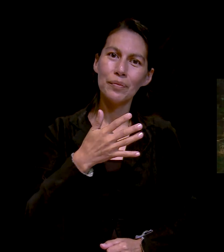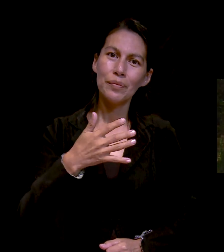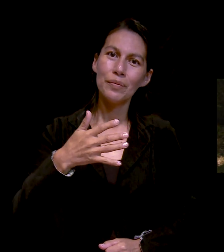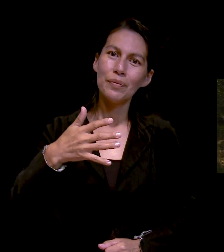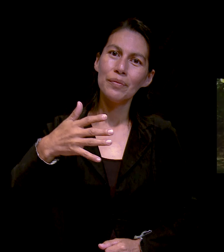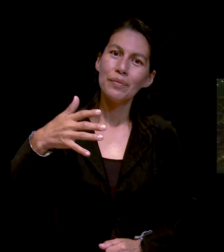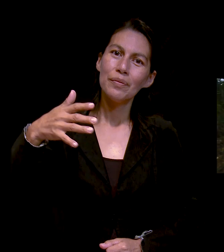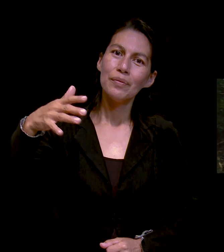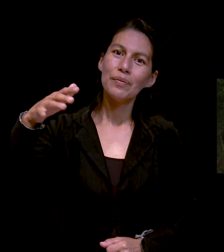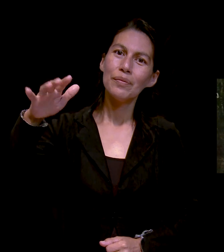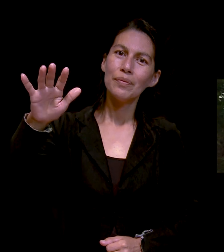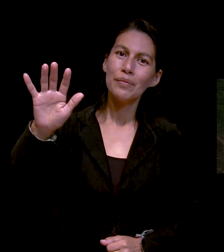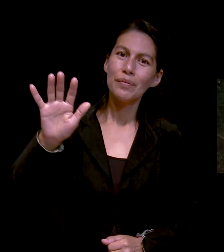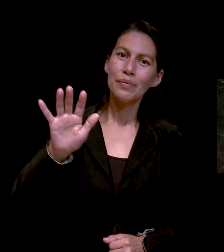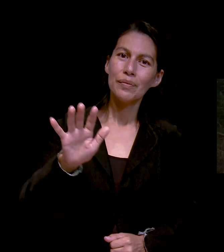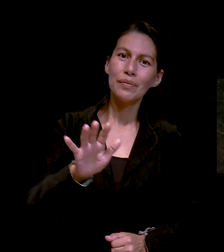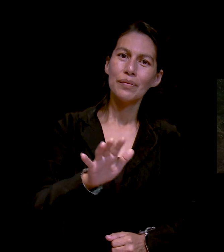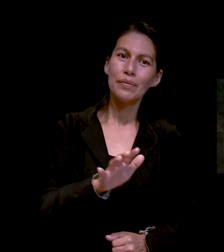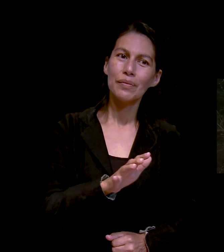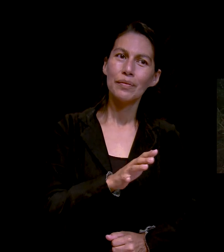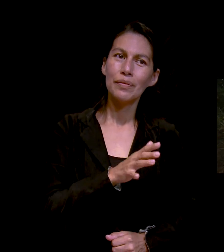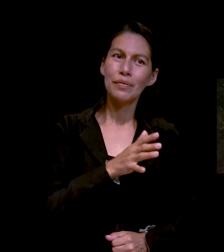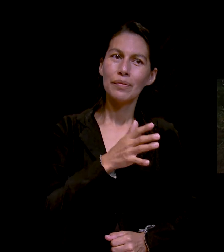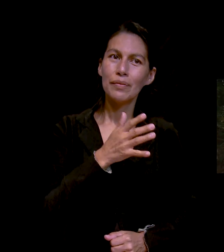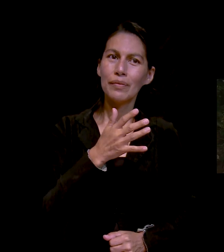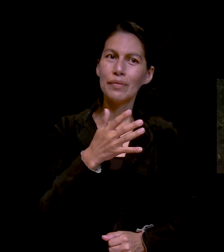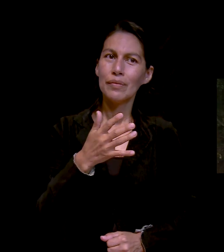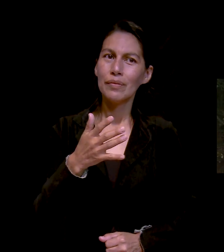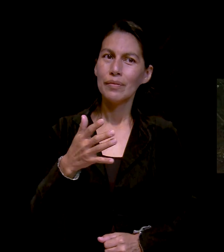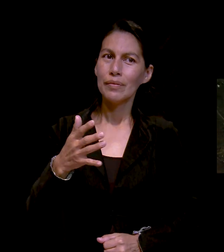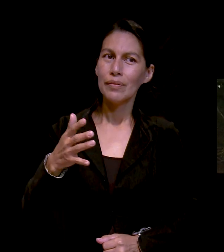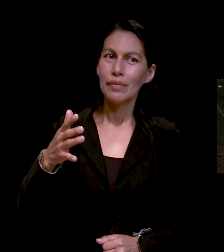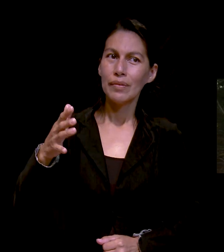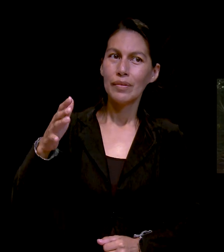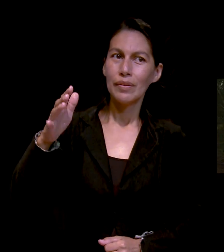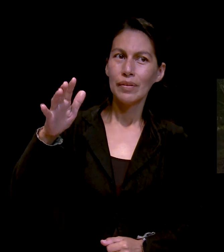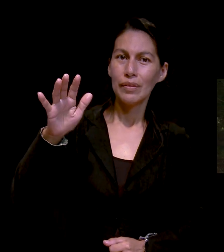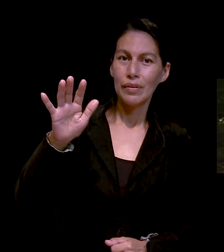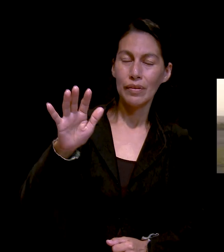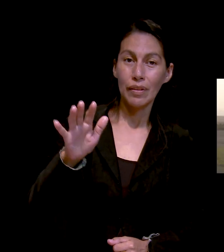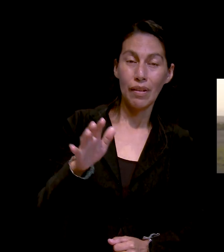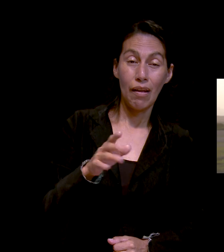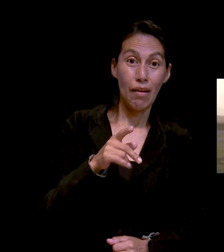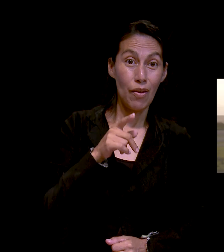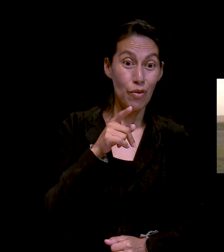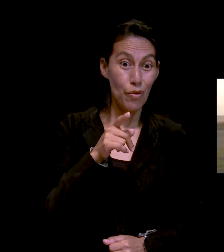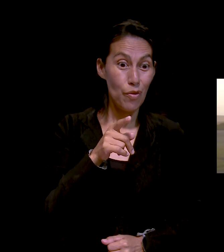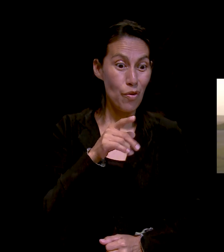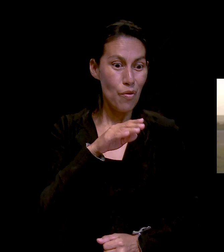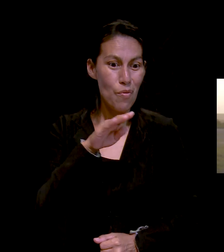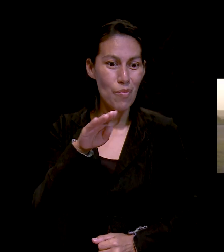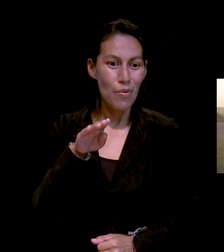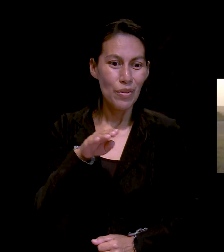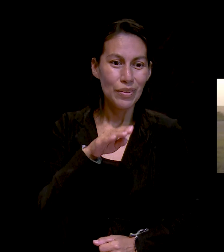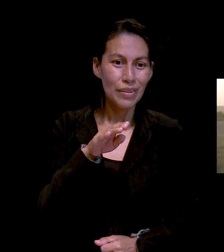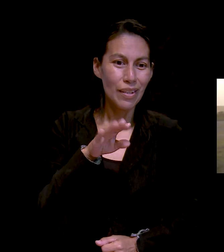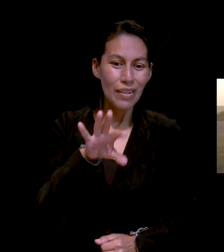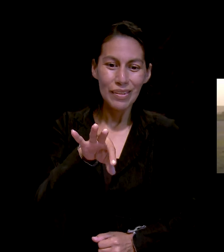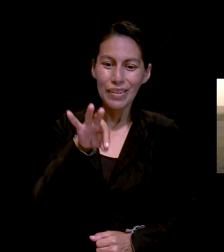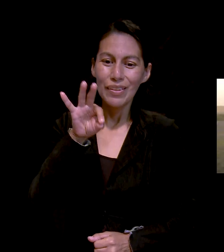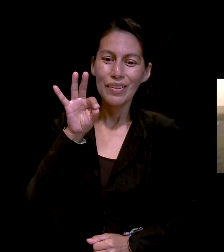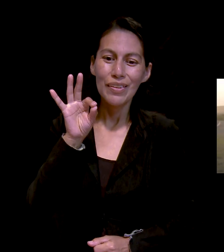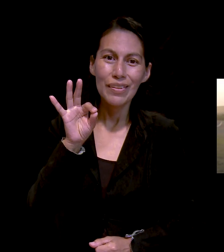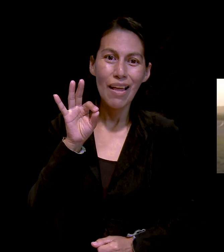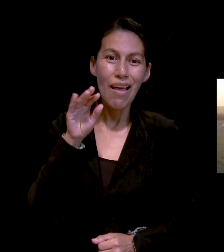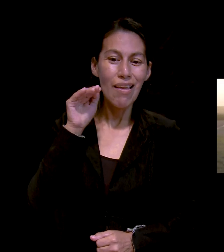Y se te dará, si buscas, hallaréis. Y si llamas, se te abrirá,